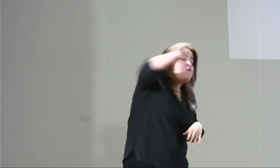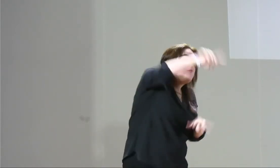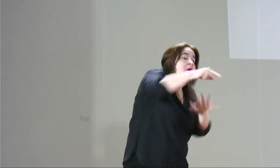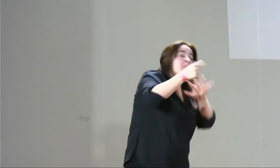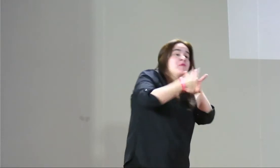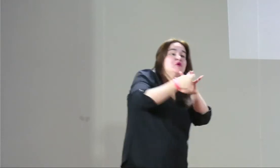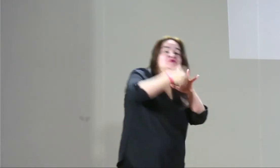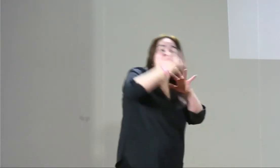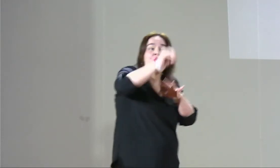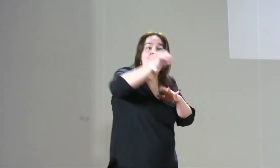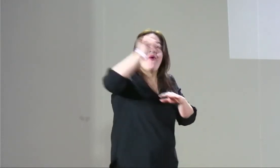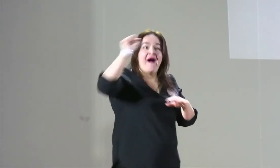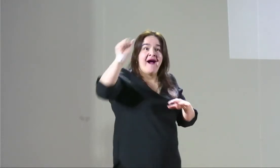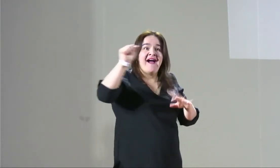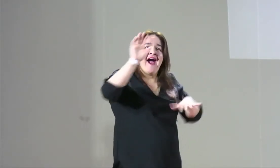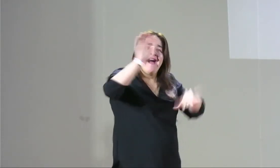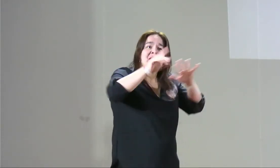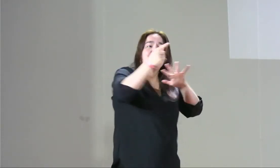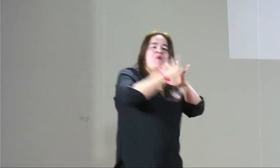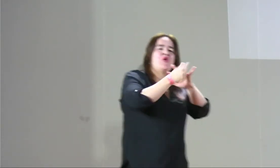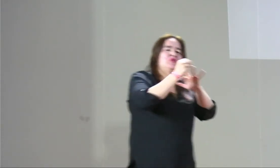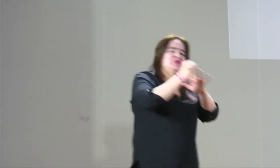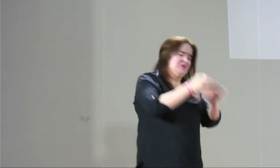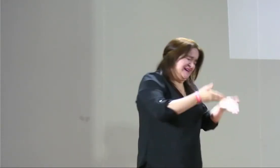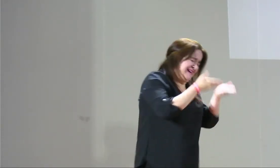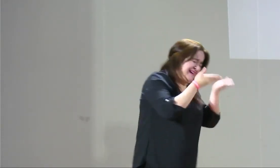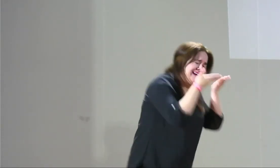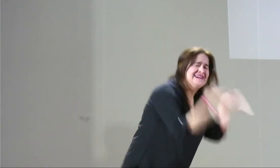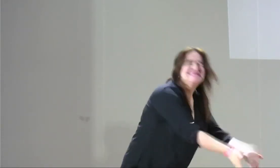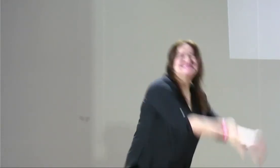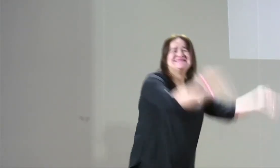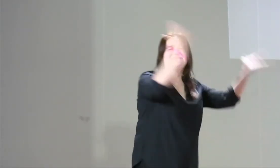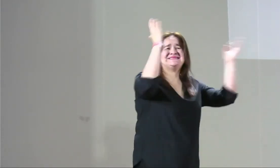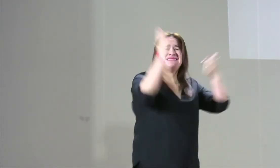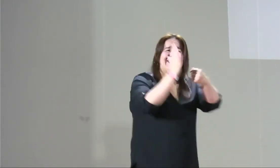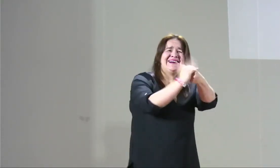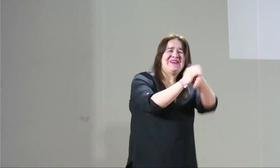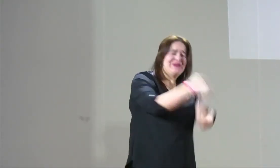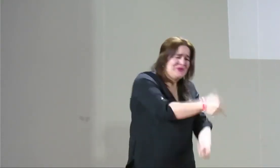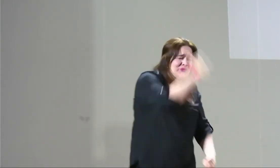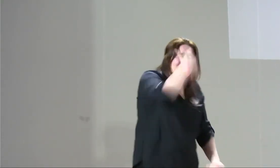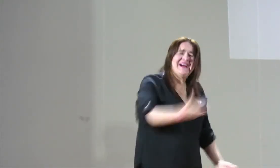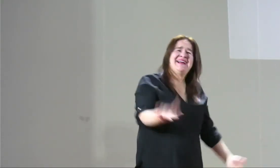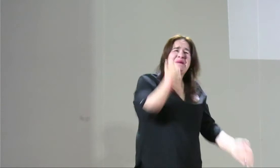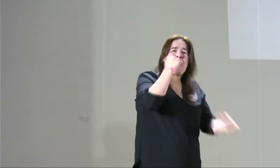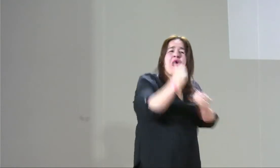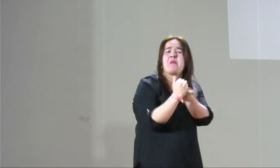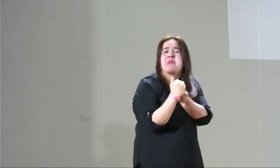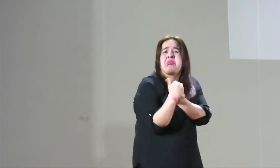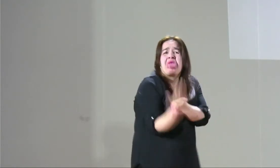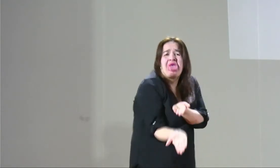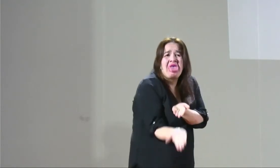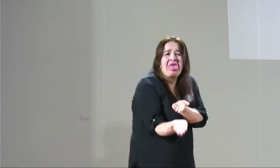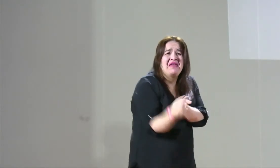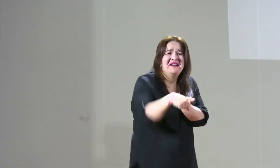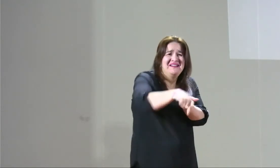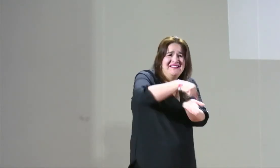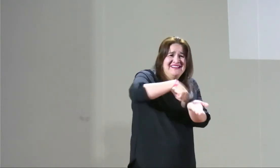color rojo. Entonces, cuando se tienen los esposos, entonces uno dice, ay, pero es que mire, esa toalla hay toda